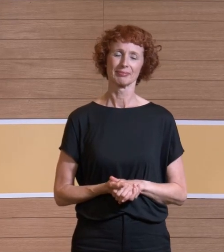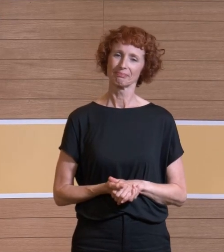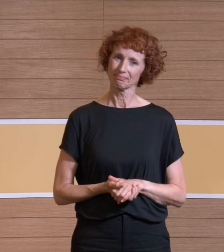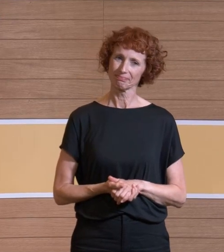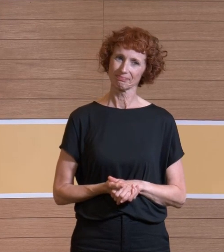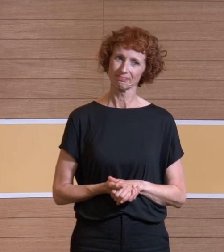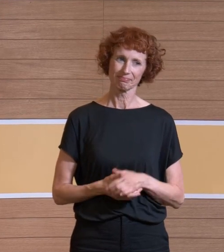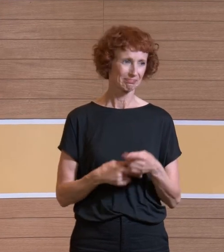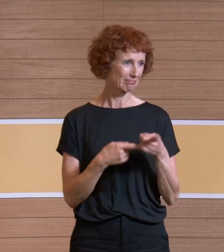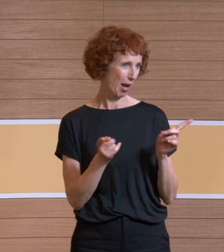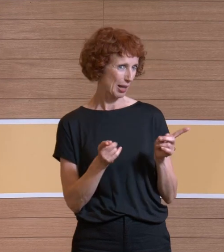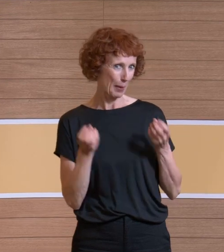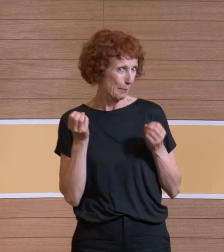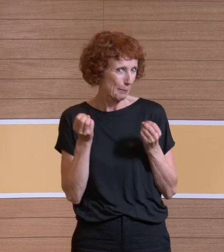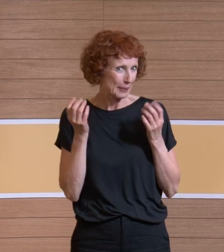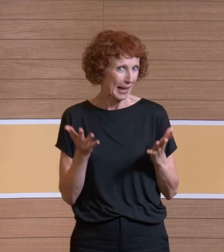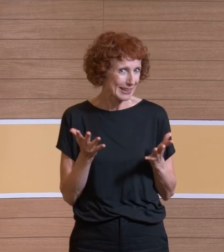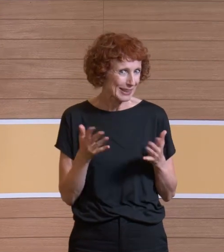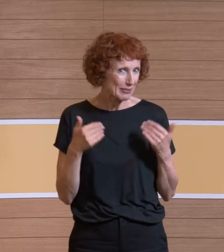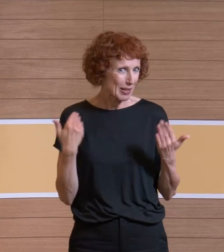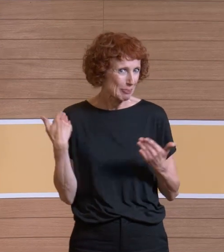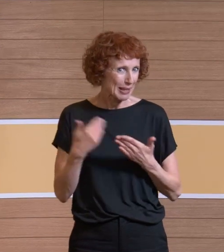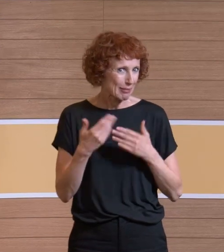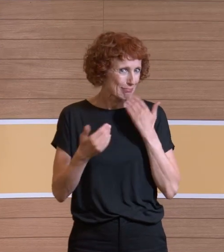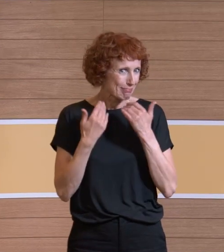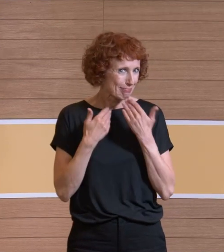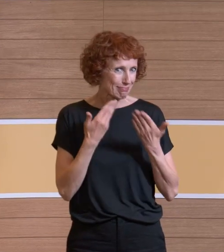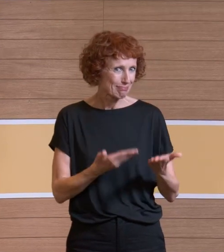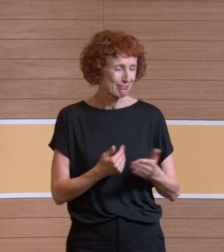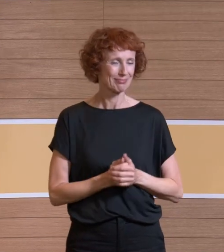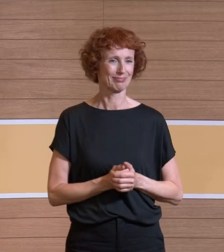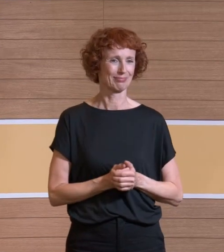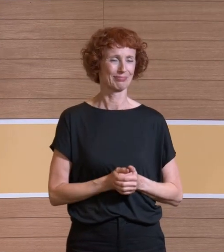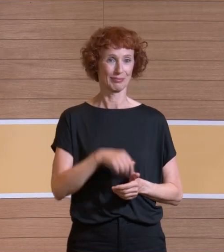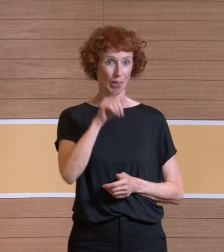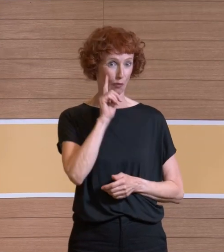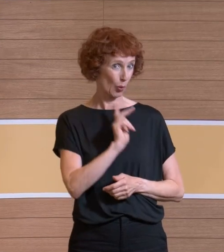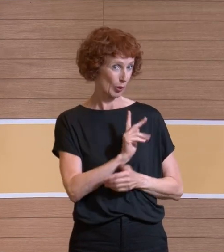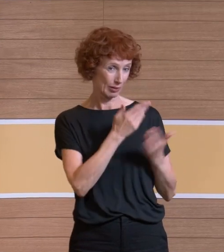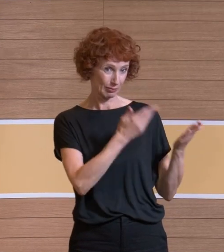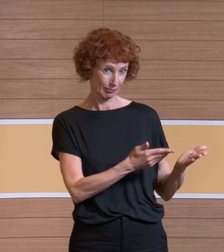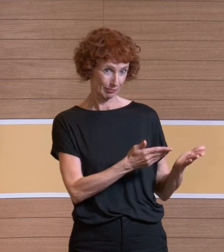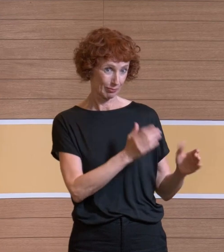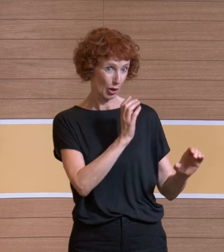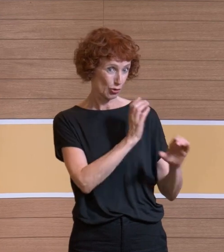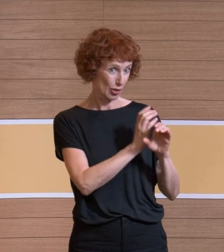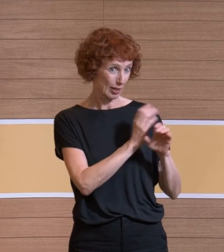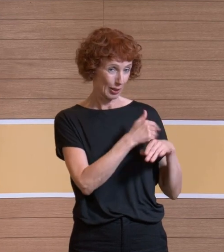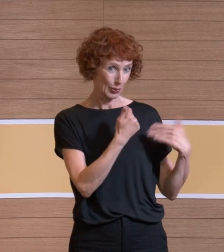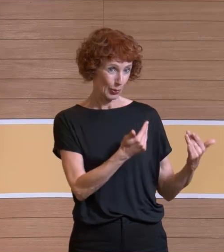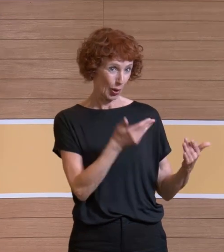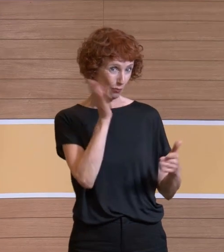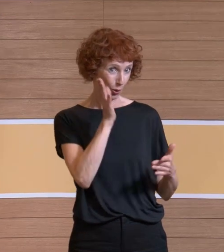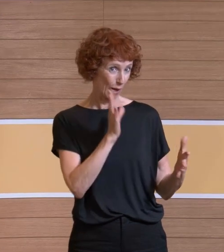Alle ganz begeistert von dem, geboten wurde, wunderbar. Frau Kunert, haben wir was aus dem Online Online-Chat,